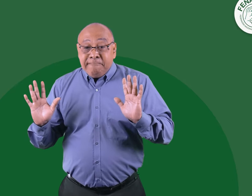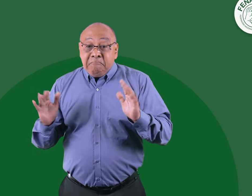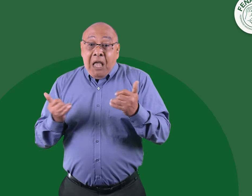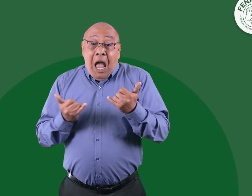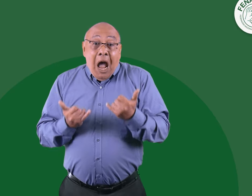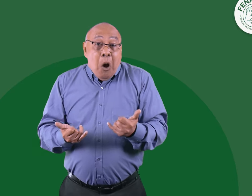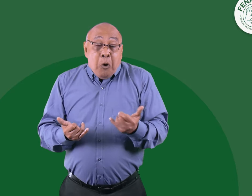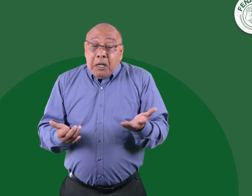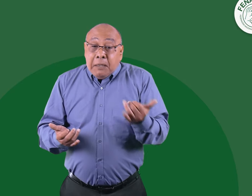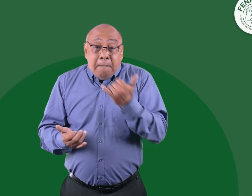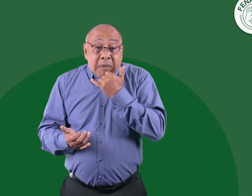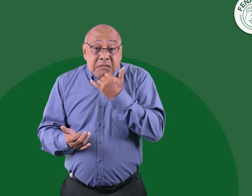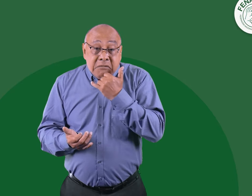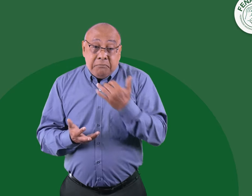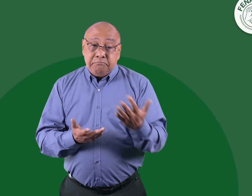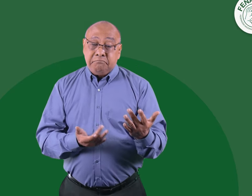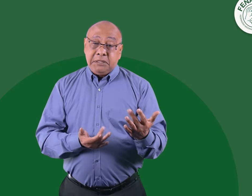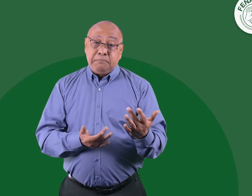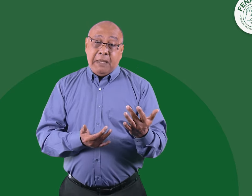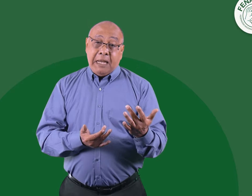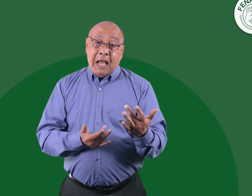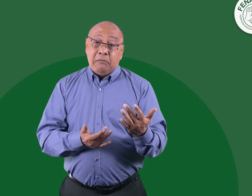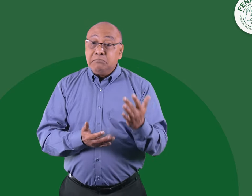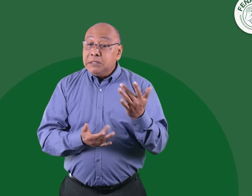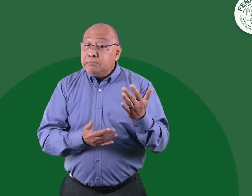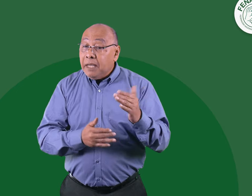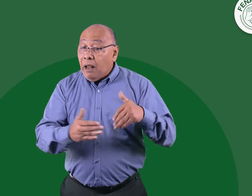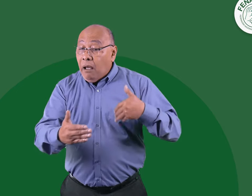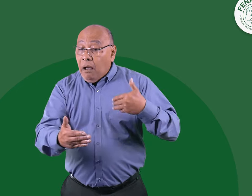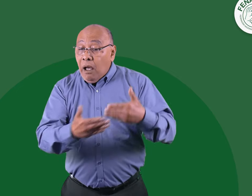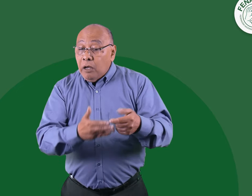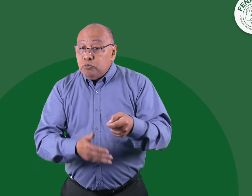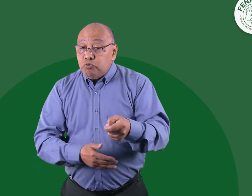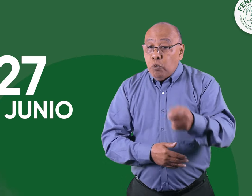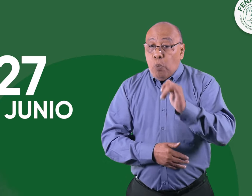Ahora, hay que esperar al jueves 27 de junio para que el ministerio TIC